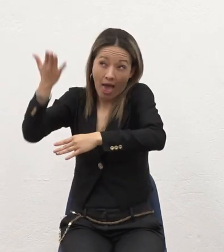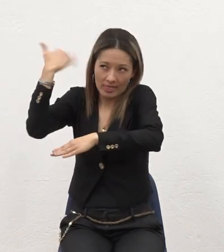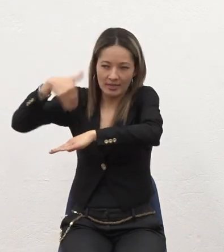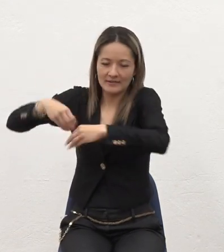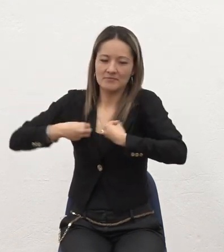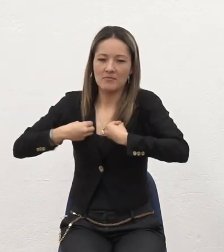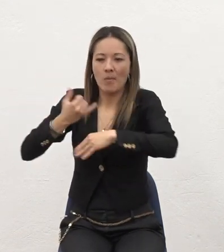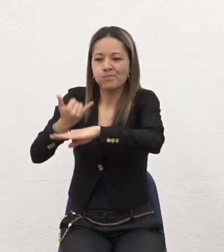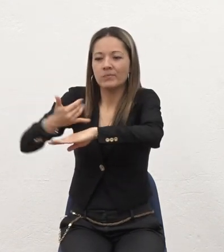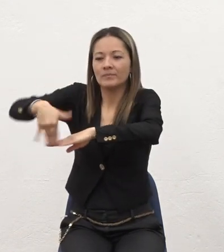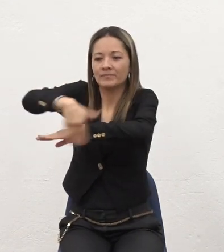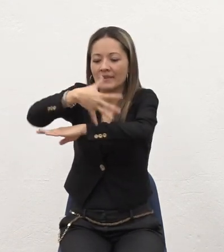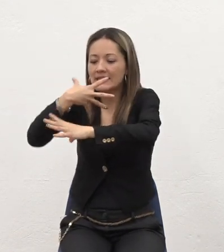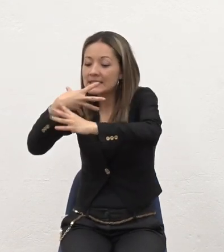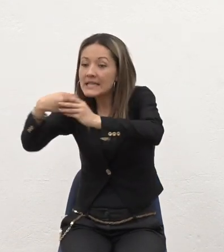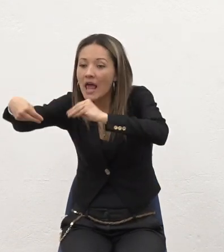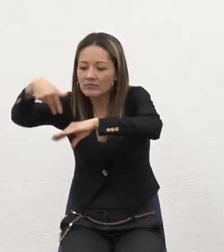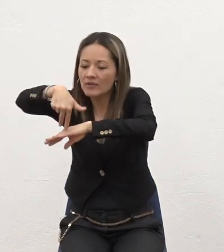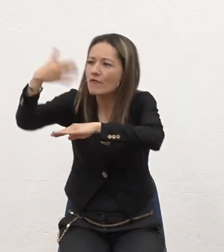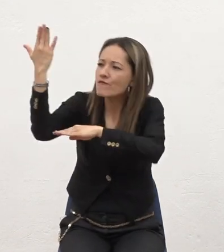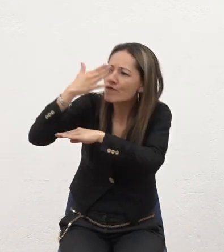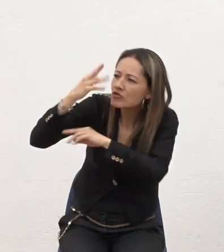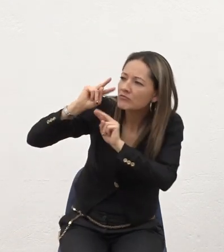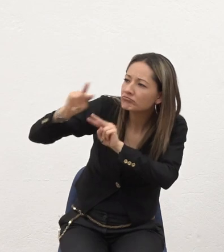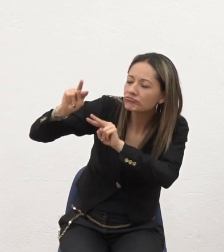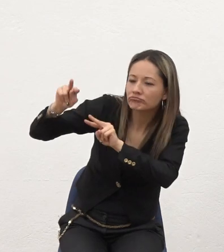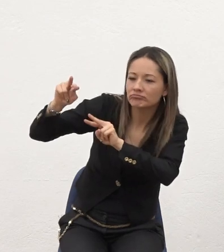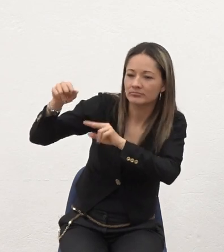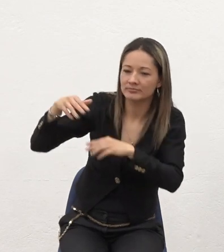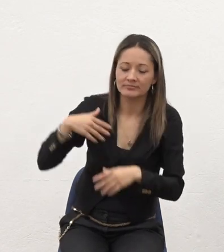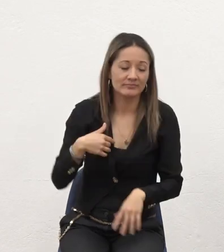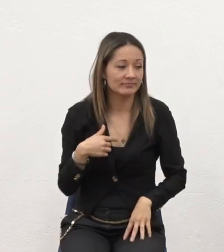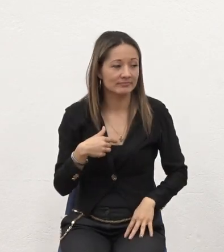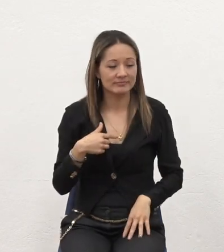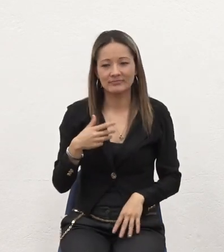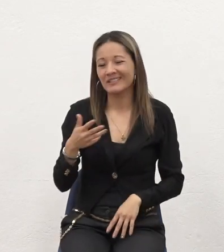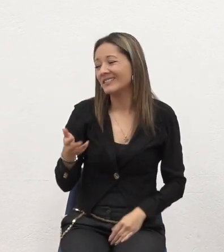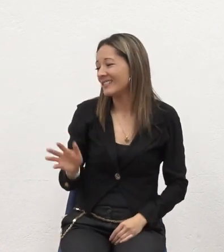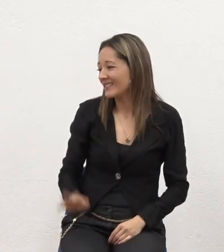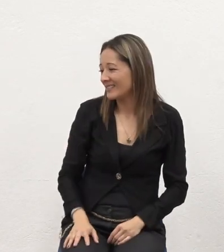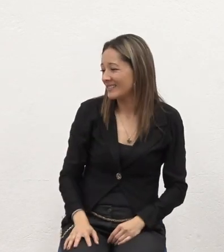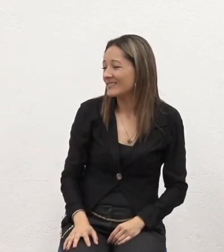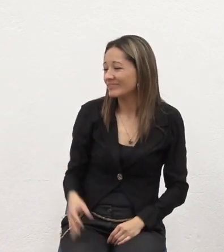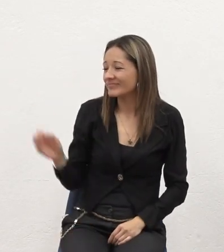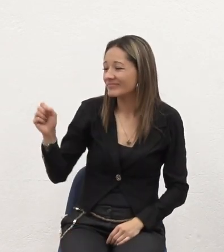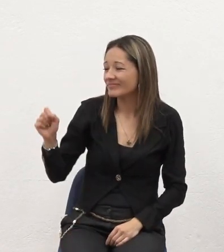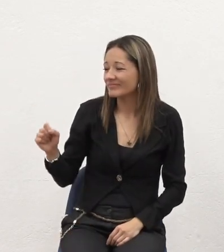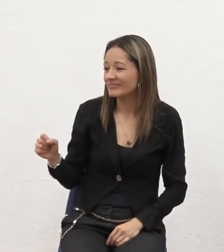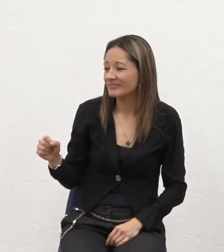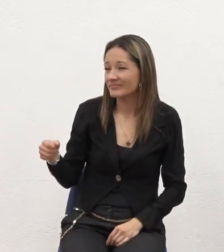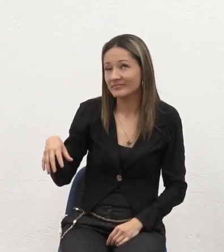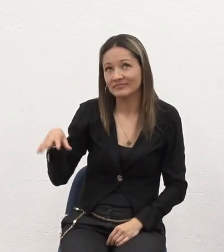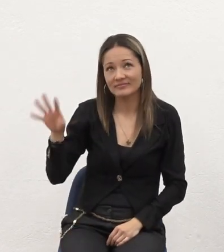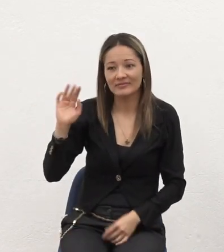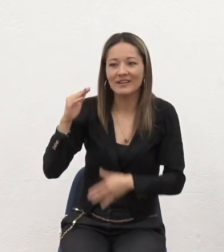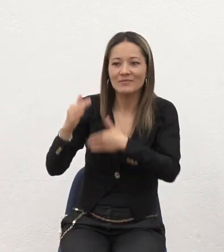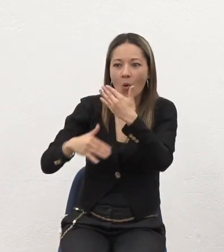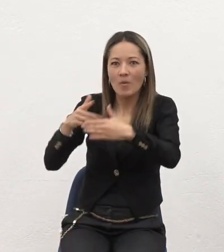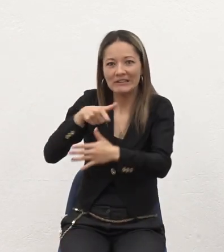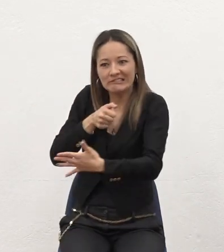salías Y veías Los buses Y todo pasar Y yo Sí Ya nos vamos Sí Ya me venía amenazando Hace tiempo Que iba a volver a la